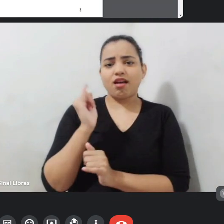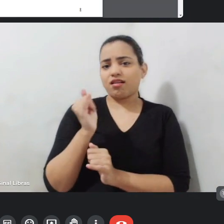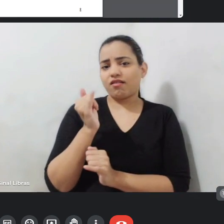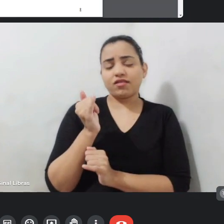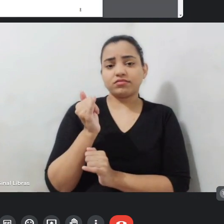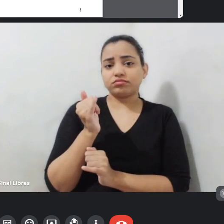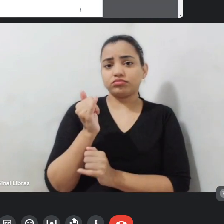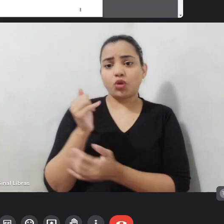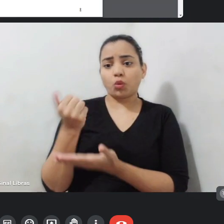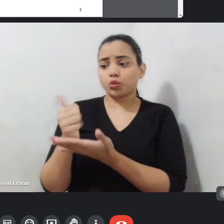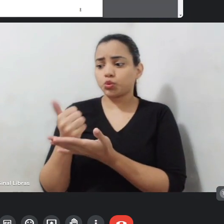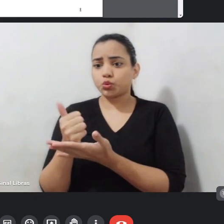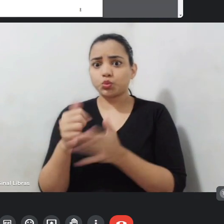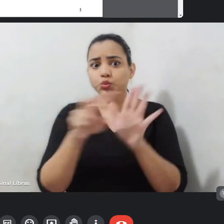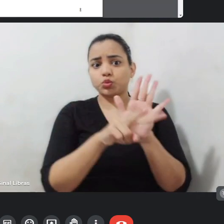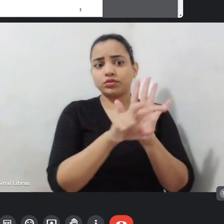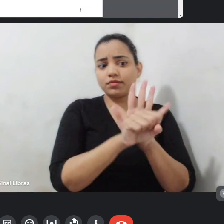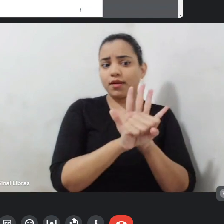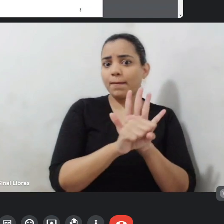narrativa do cinema.